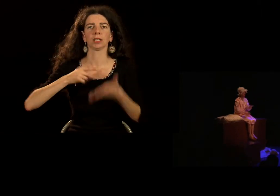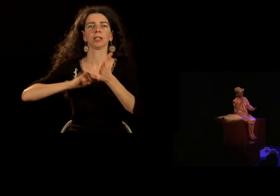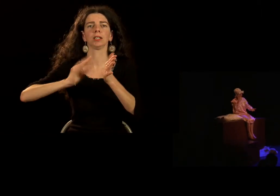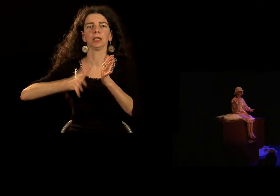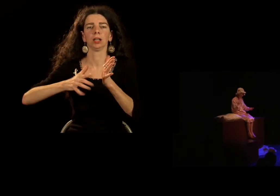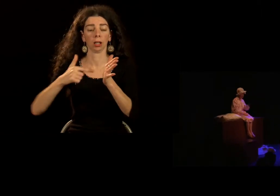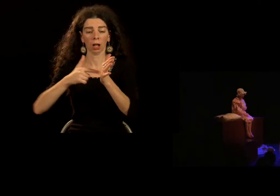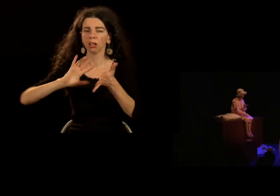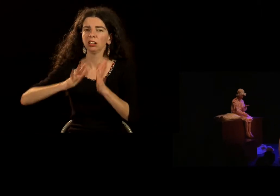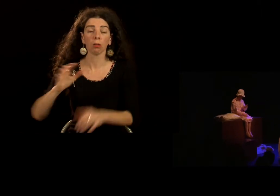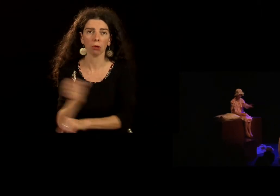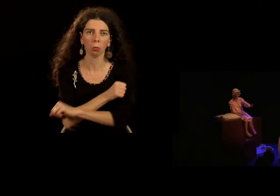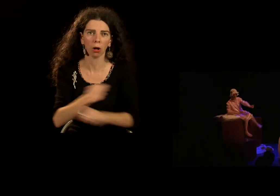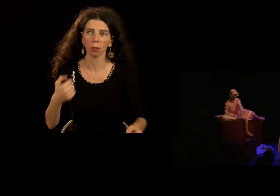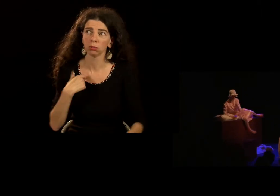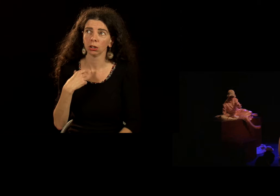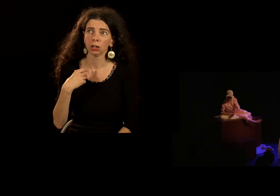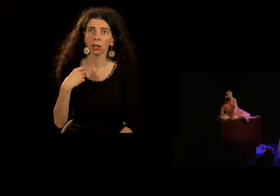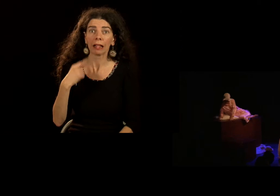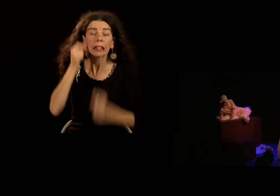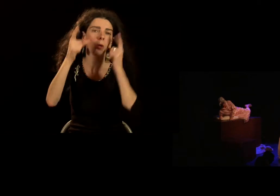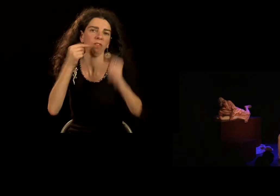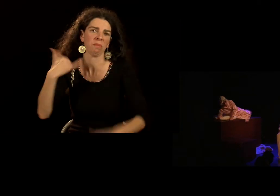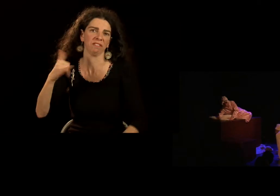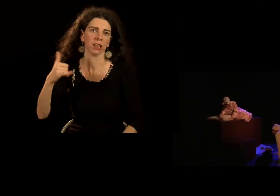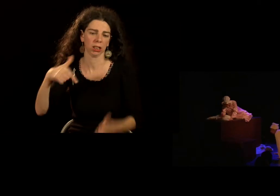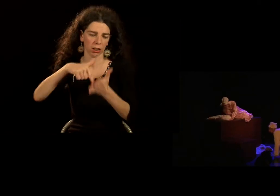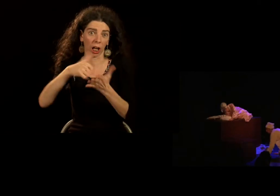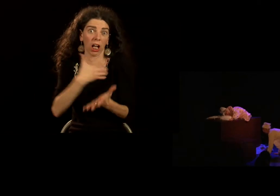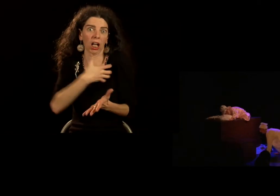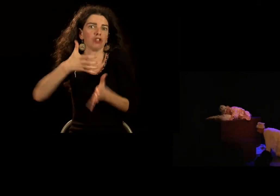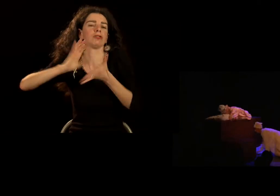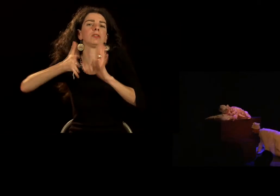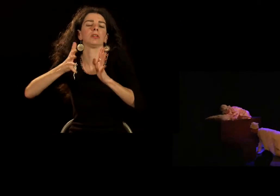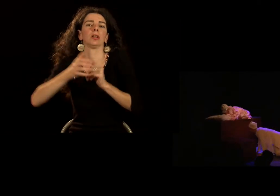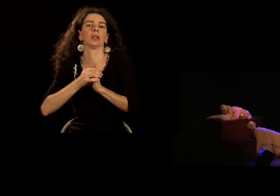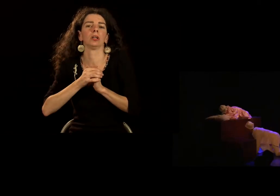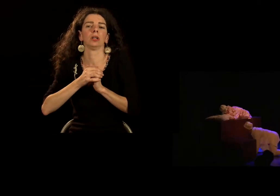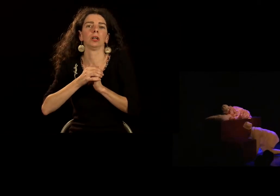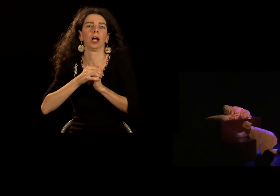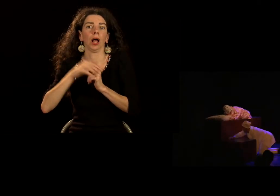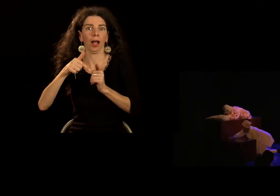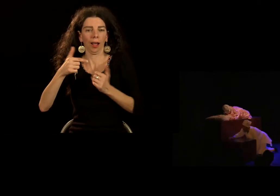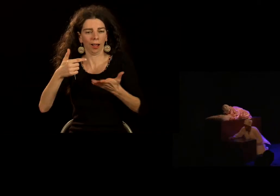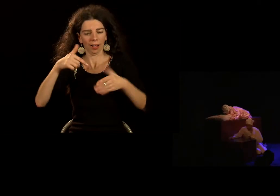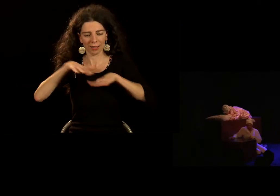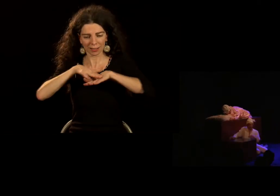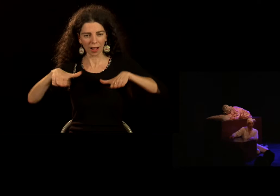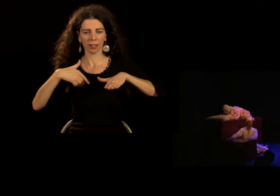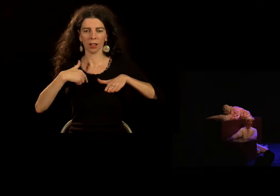La langue des signes est incroyable. Je découvre encore de nouvelles choses pour transmettre des messages avec cette langue. La scène, c'est mon outil